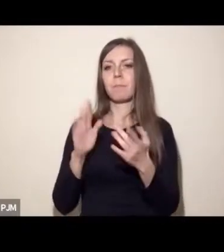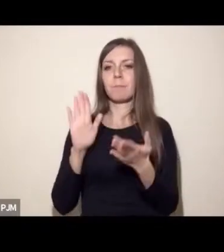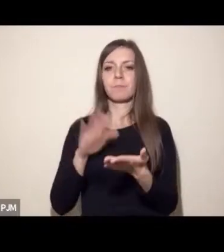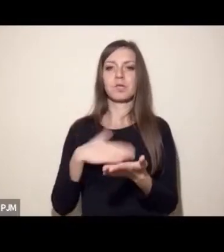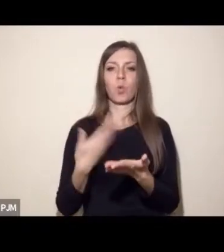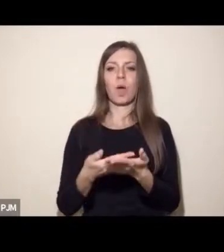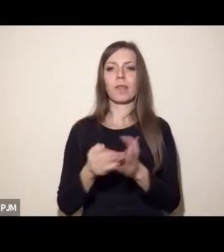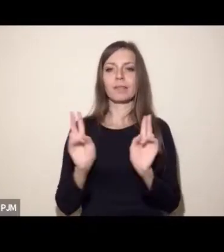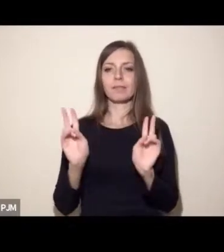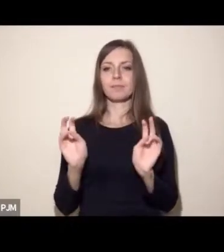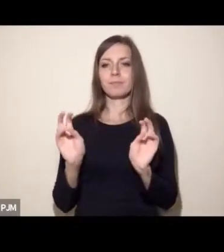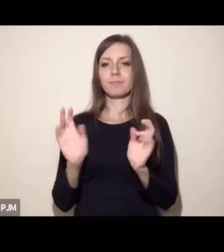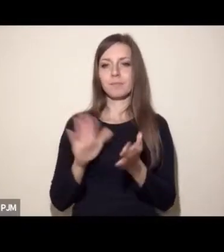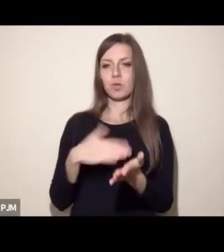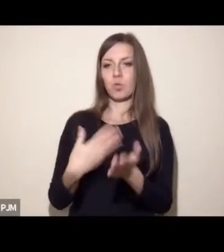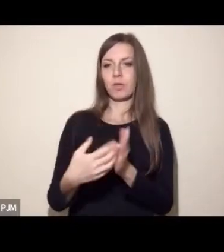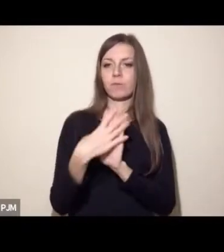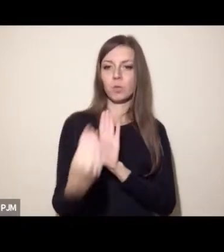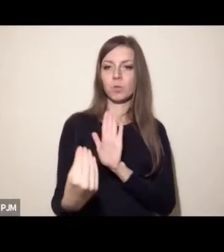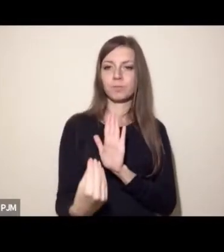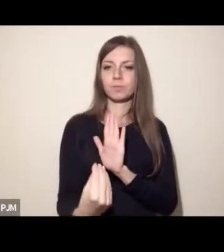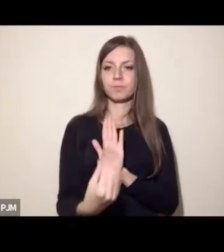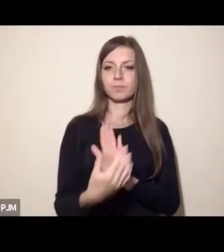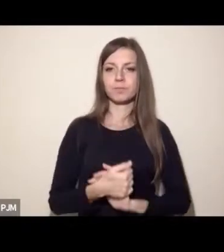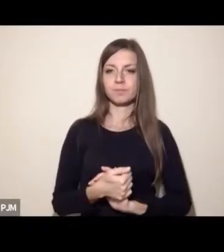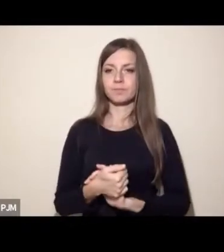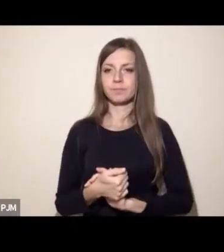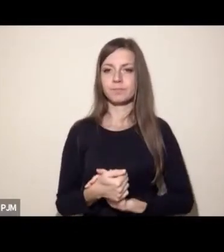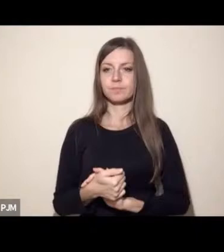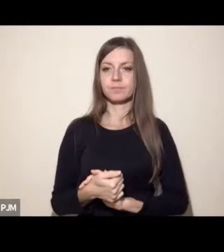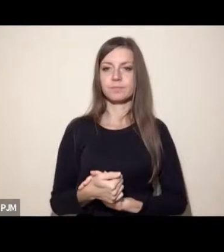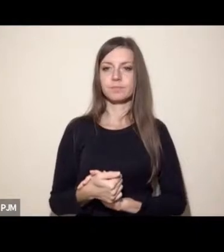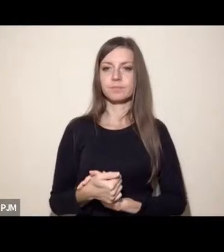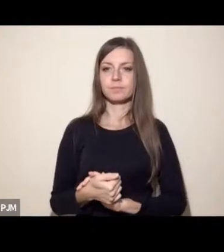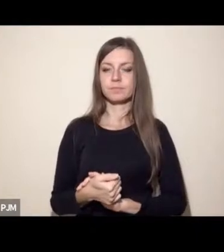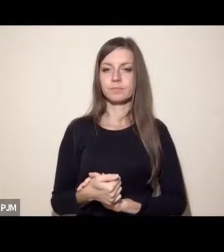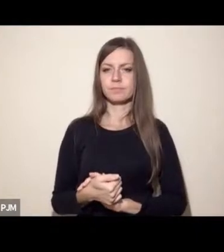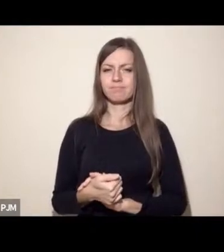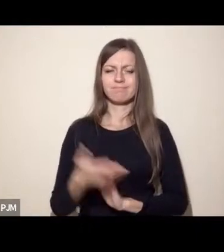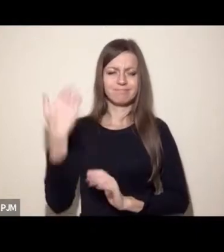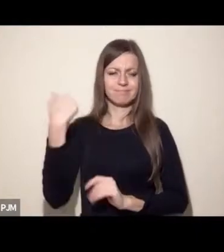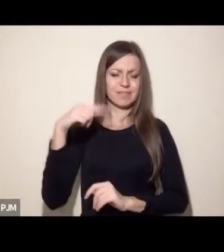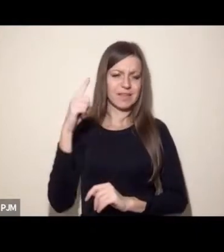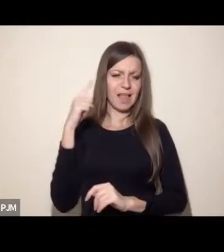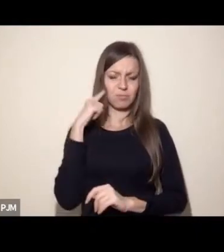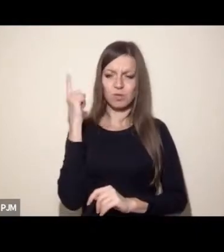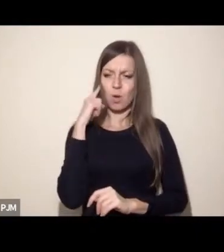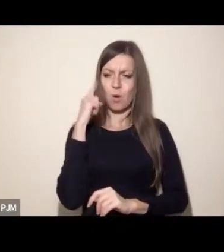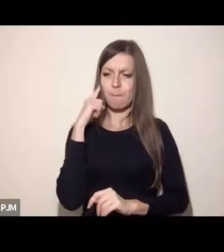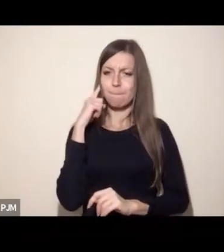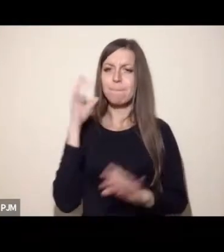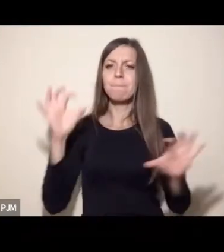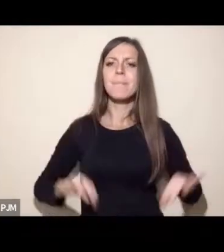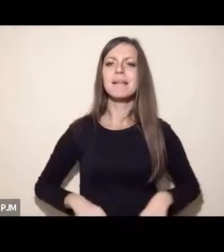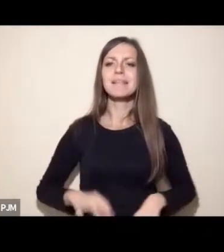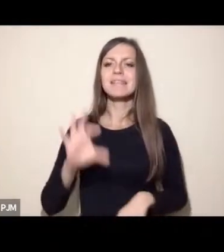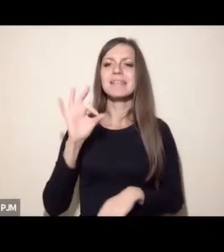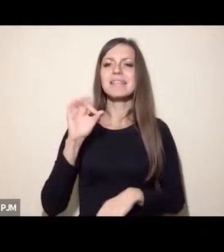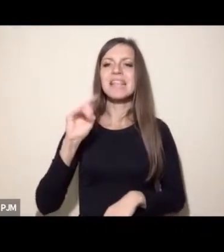Przykład, przykład i jeszcze raz przykład. To znaczy usłyszałem kiedyś, że pani Sylwia Spurek